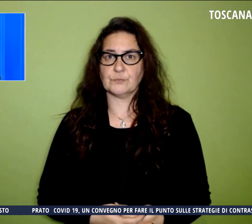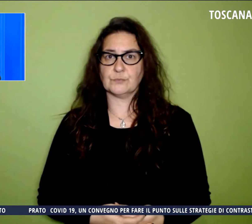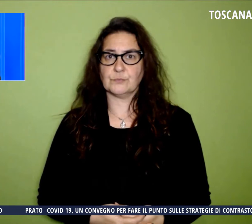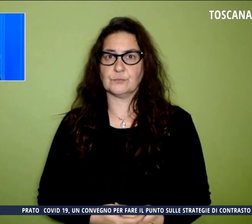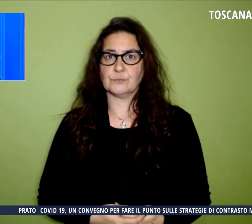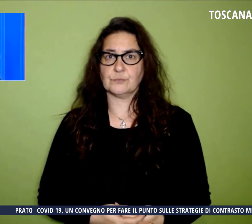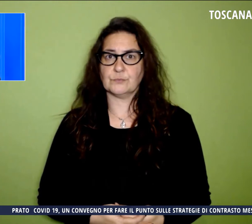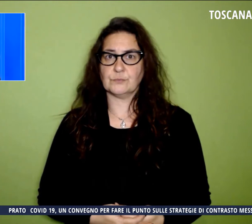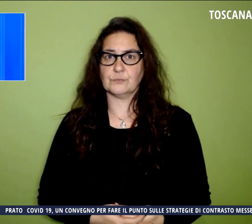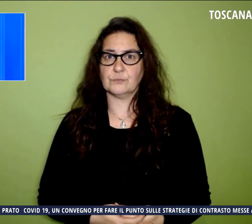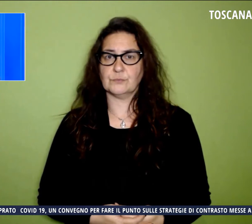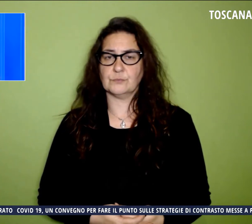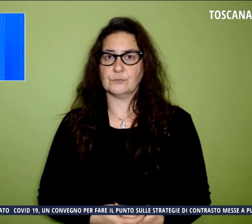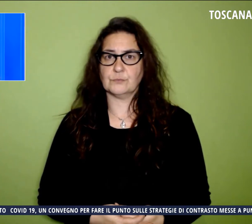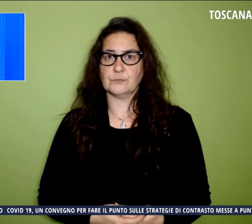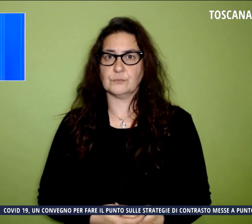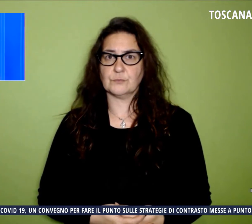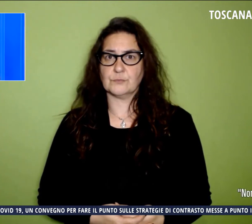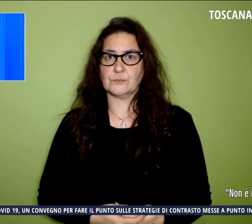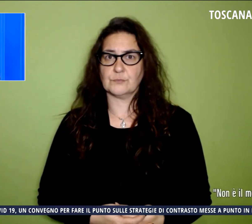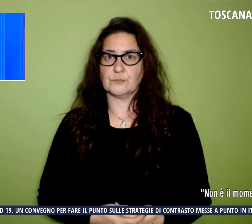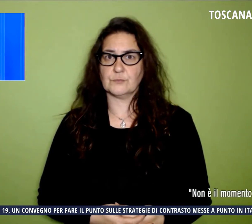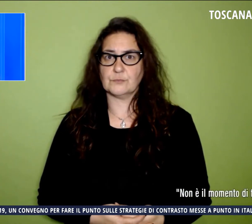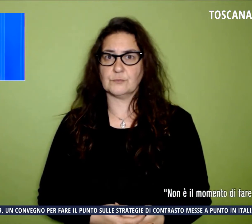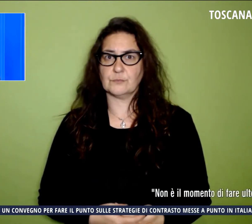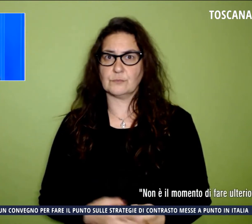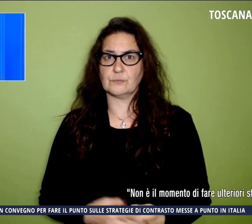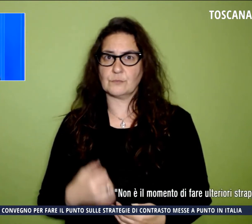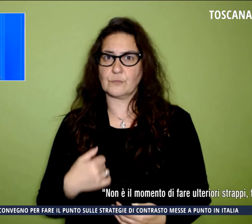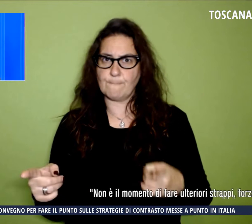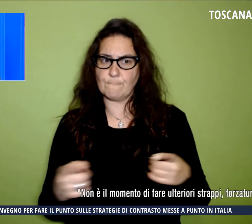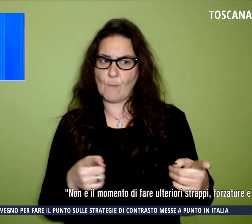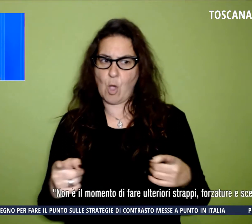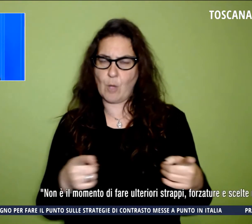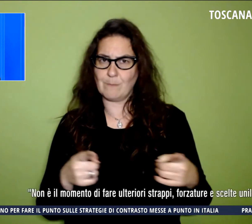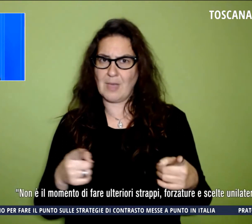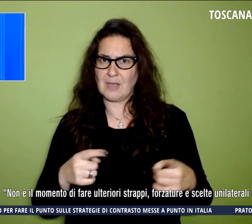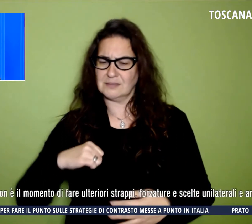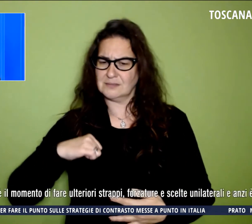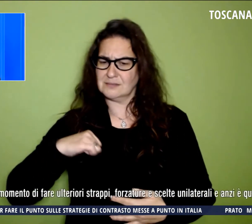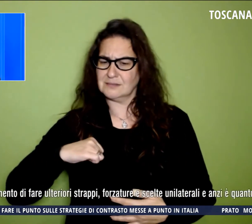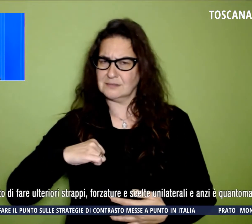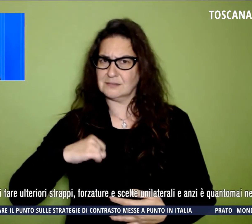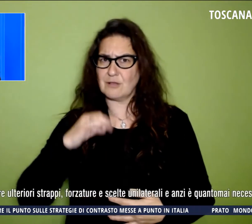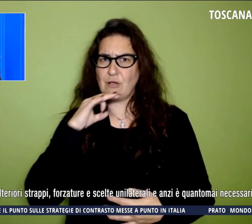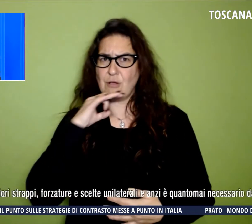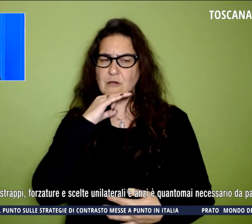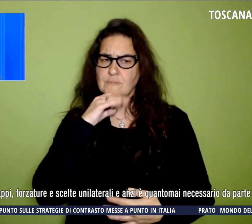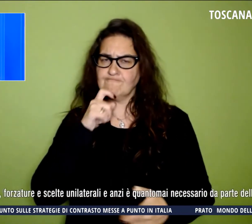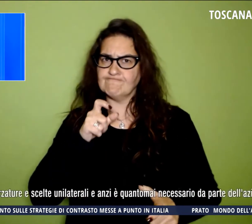Non è il momento di fare ulteriori strappi, forzature e scelte unilaterali. Anzi è